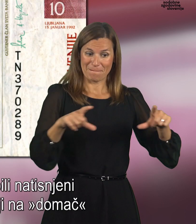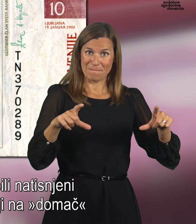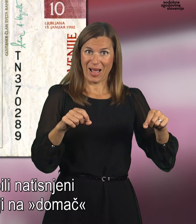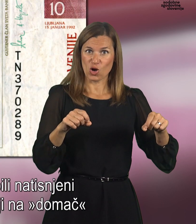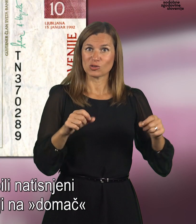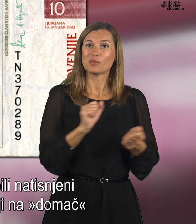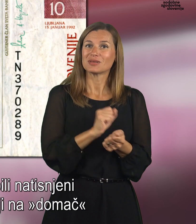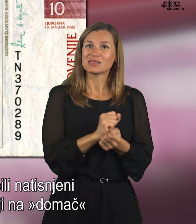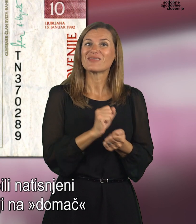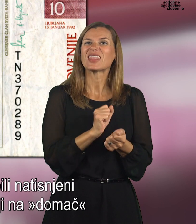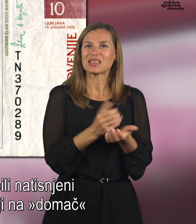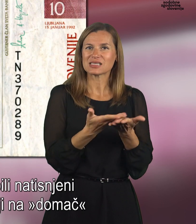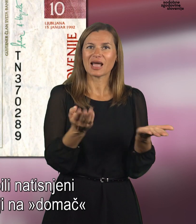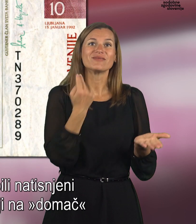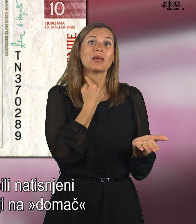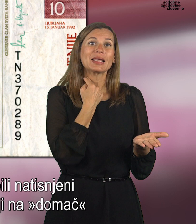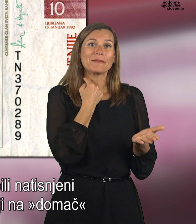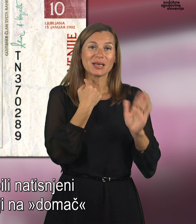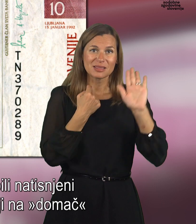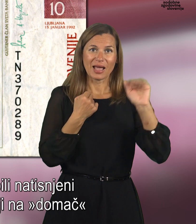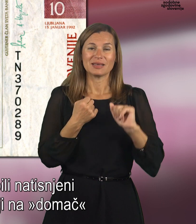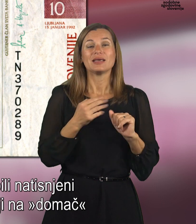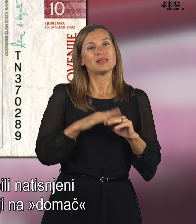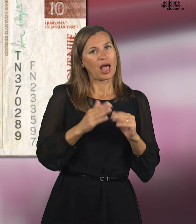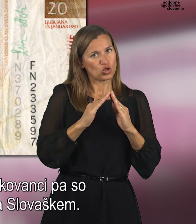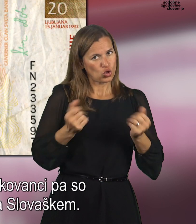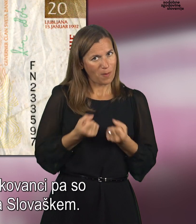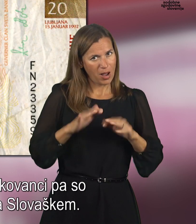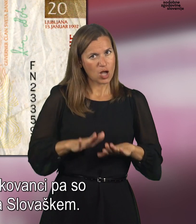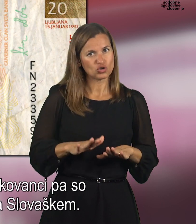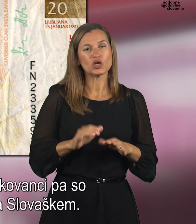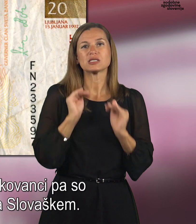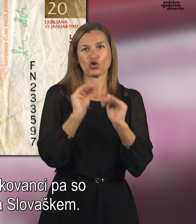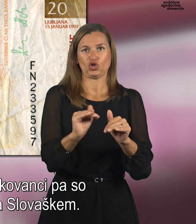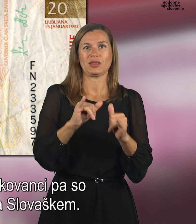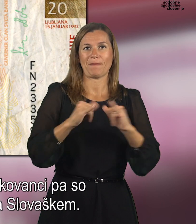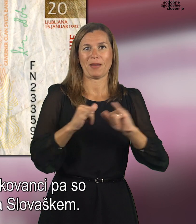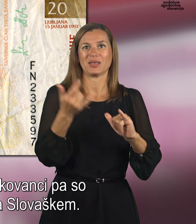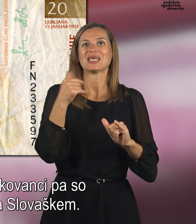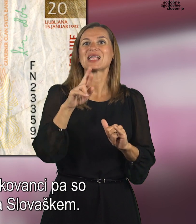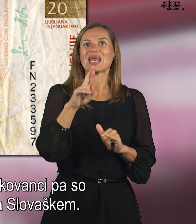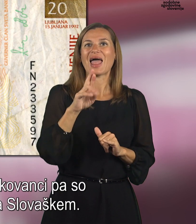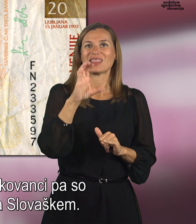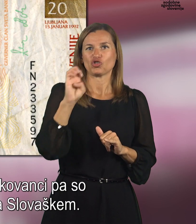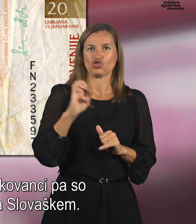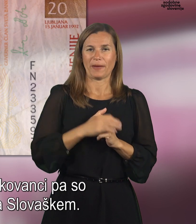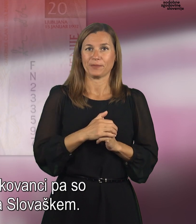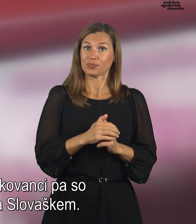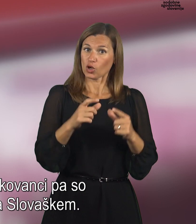natisneni v tiskarni v Veliki Britaniji na domač zaščitni papir iz Radeč. Kovanci pa so bili